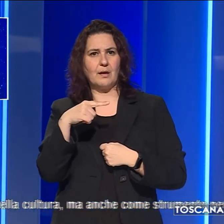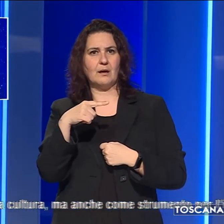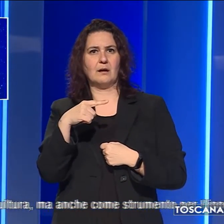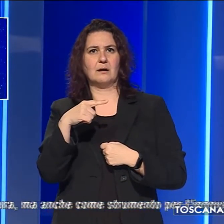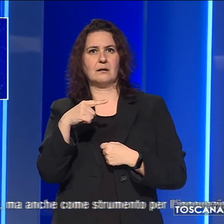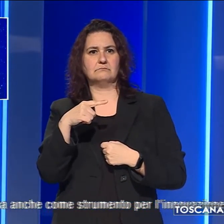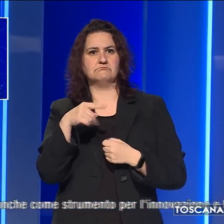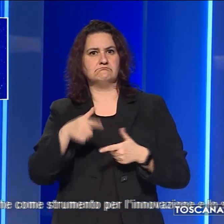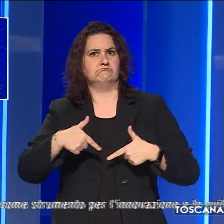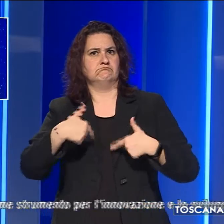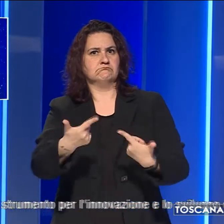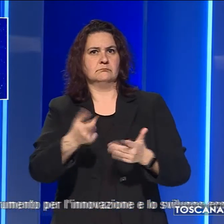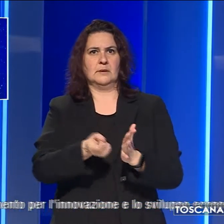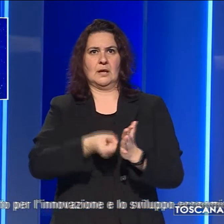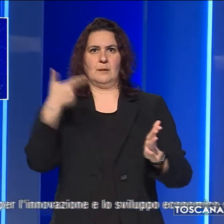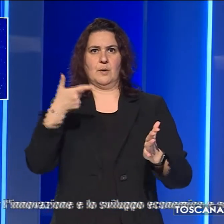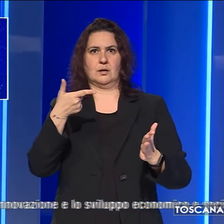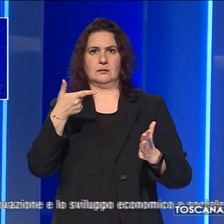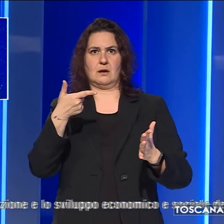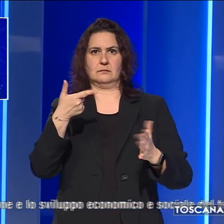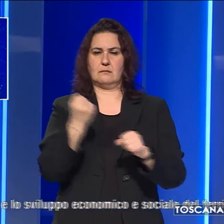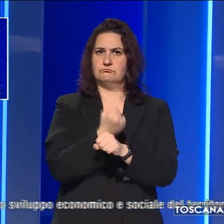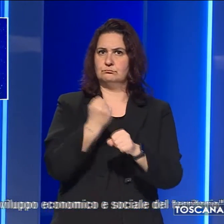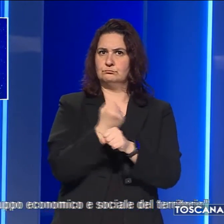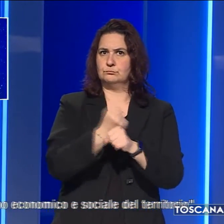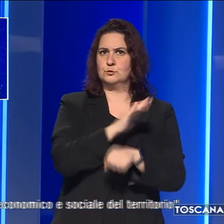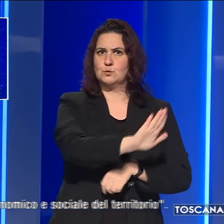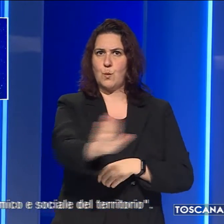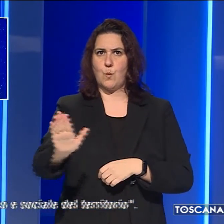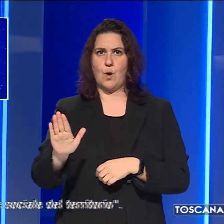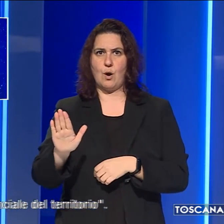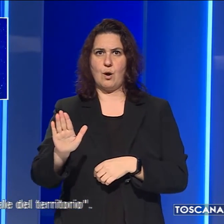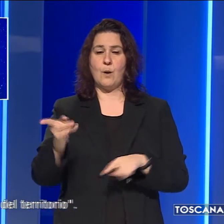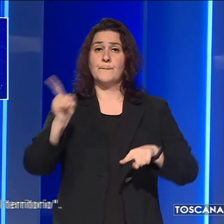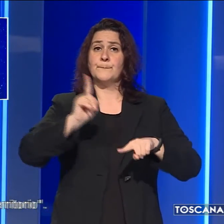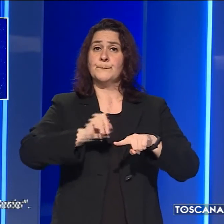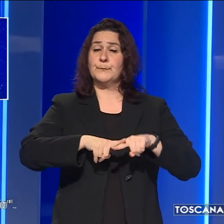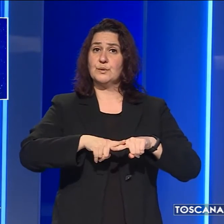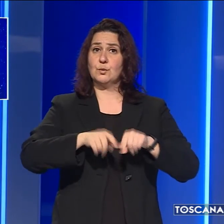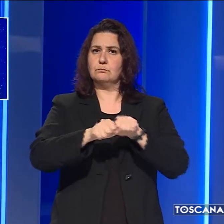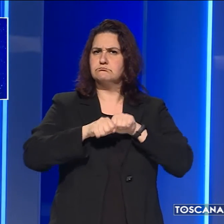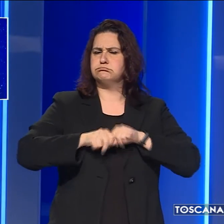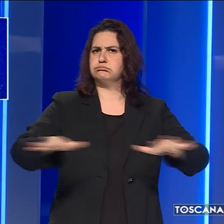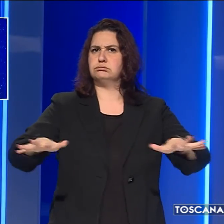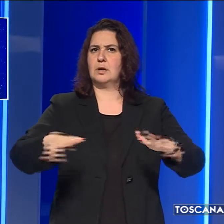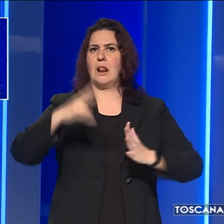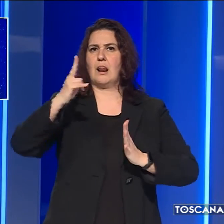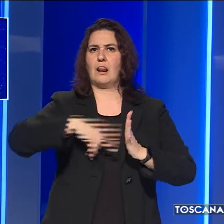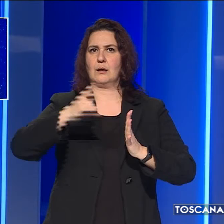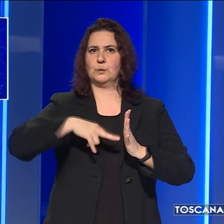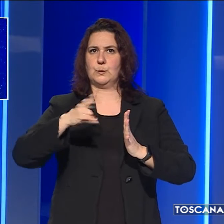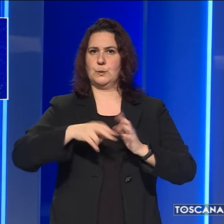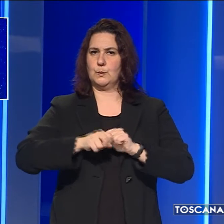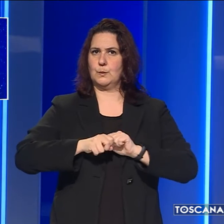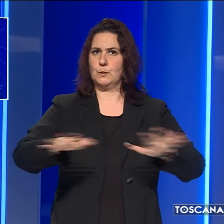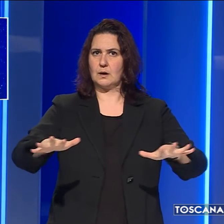'importanza della loro funzione ma anche per promuovere la diffusione della lettura a vantaggio